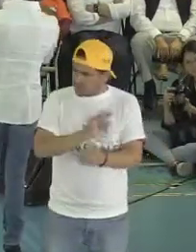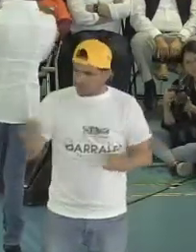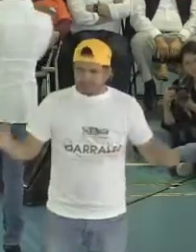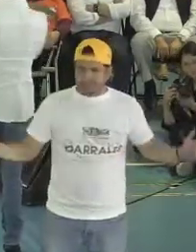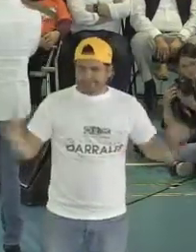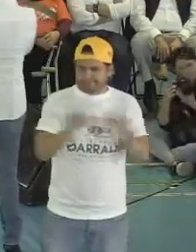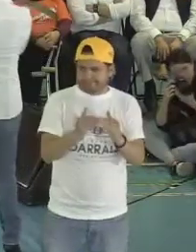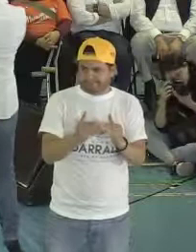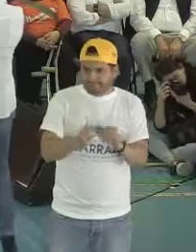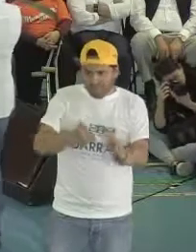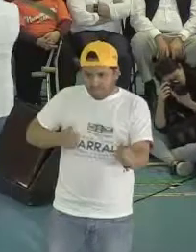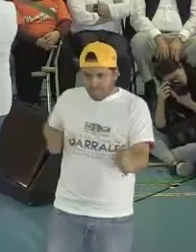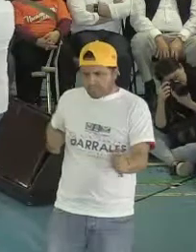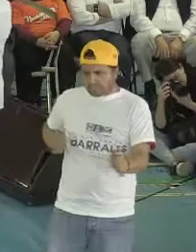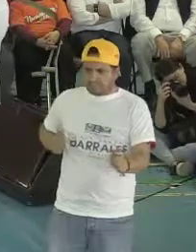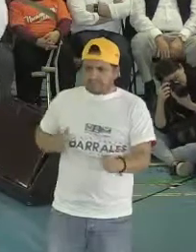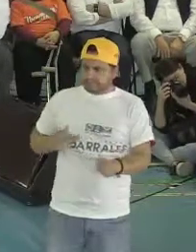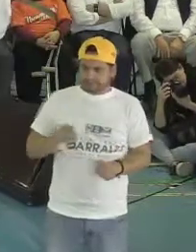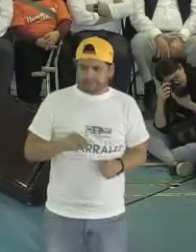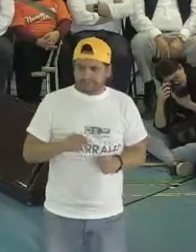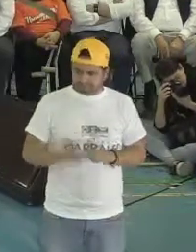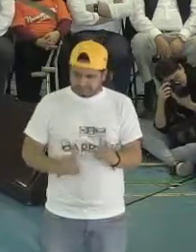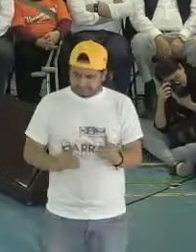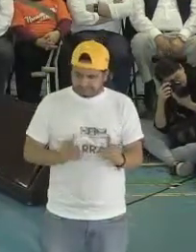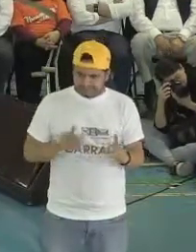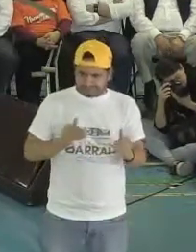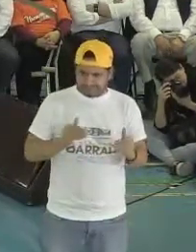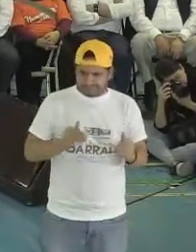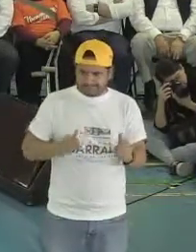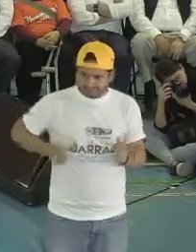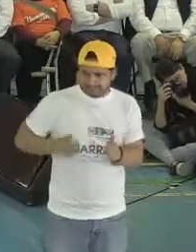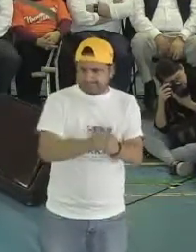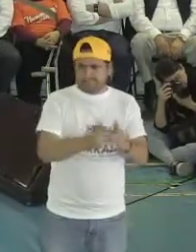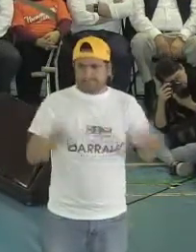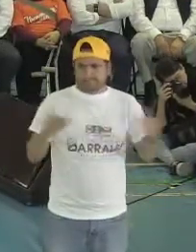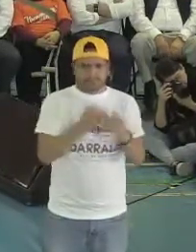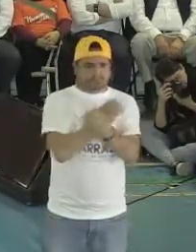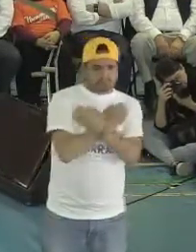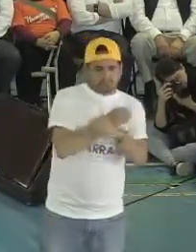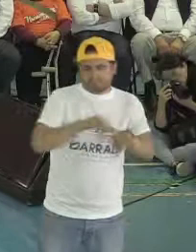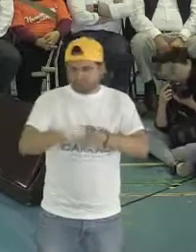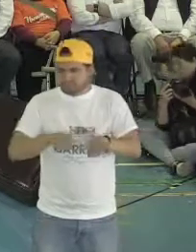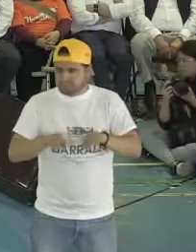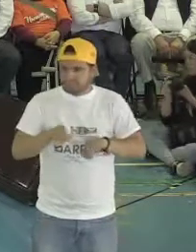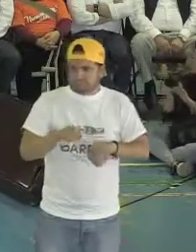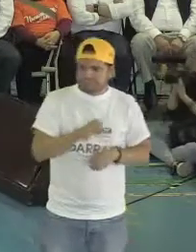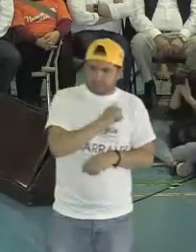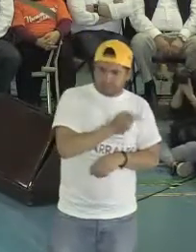cada secretaría, desarrollo económico, desarrollo social, educación, trabajo, juventud,